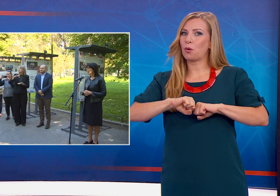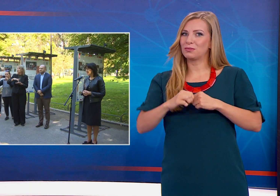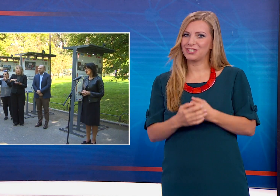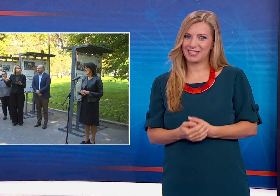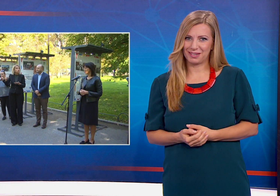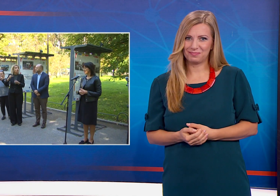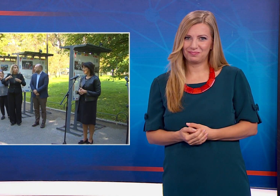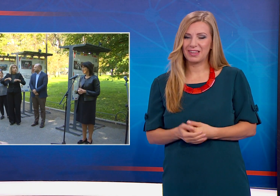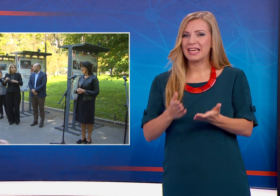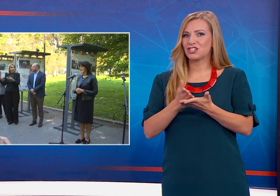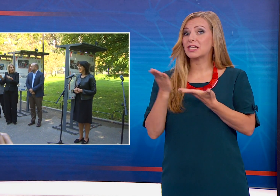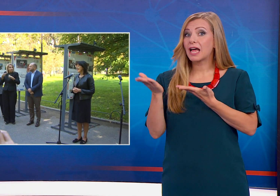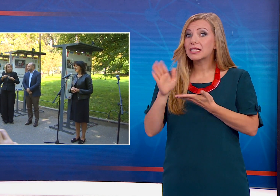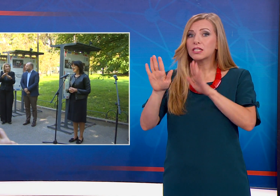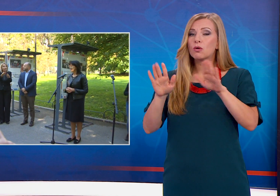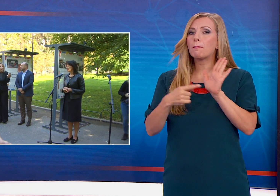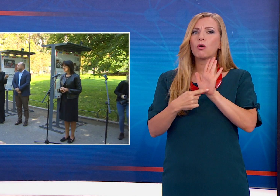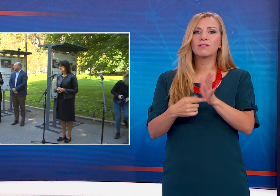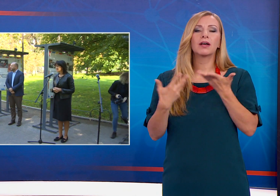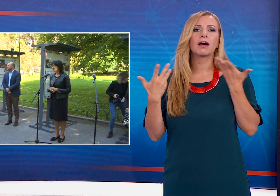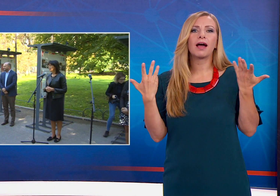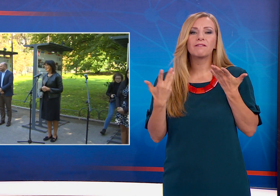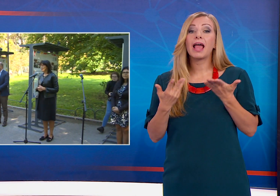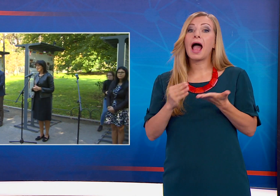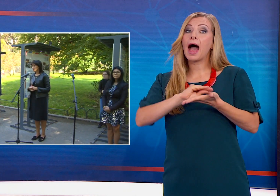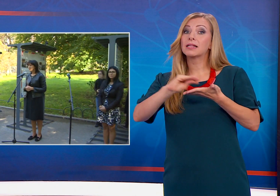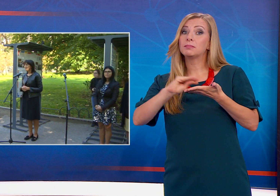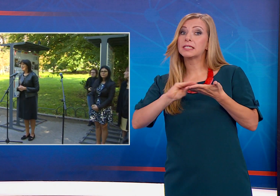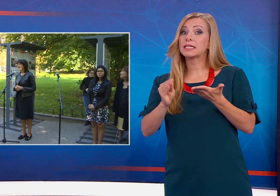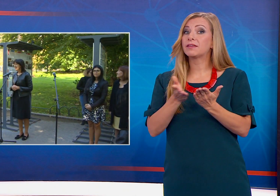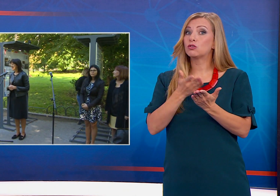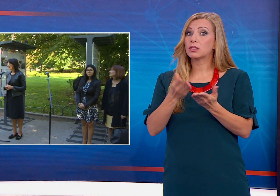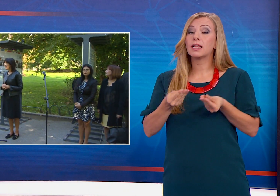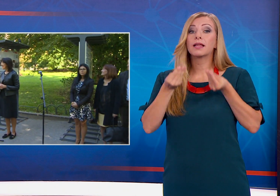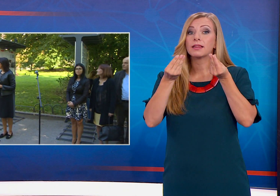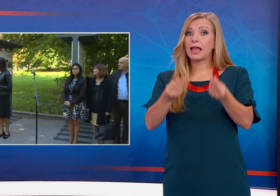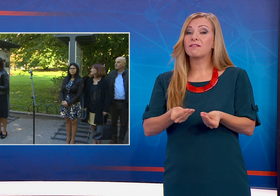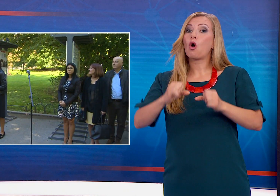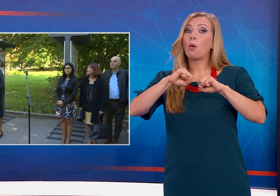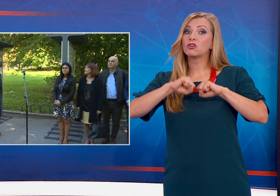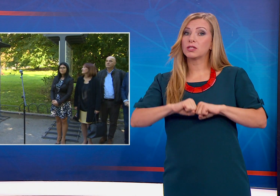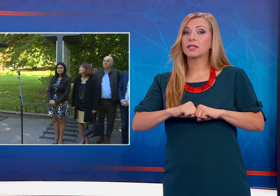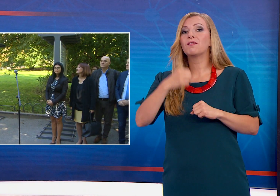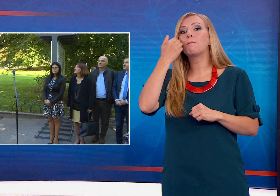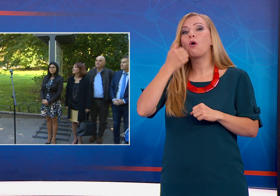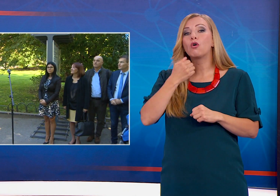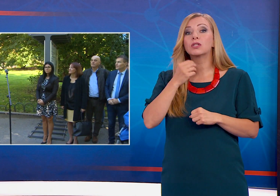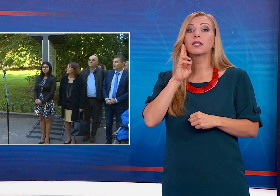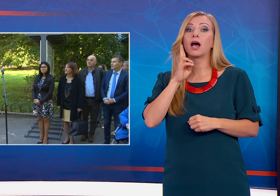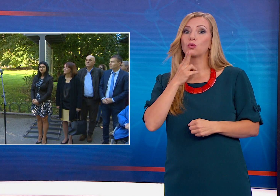Чрез нея се показват какви административни услуги осигурява общината в полза на глухите и сляпо глухите хора в